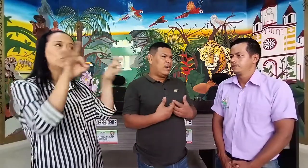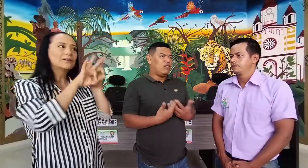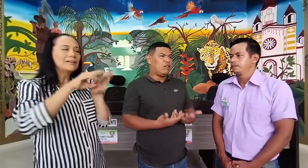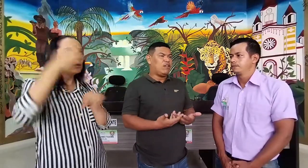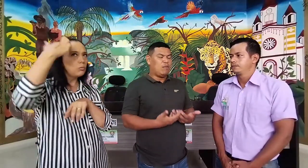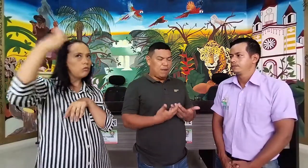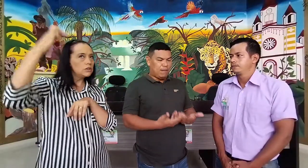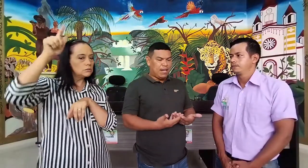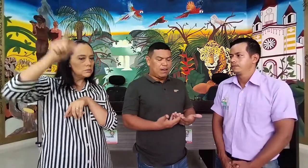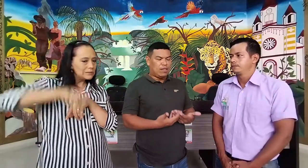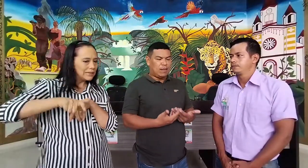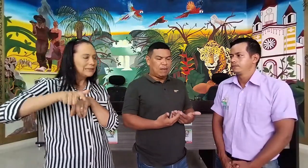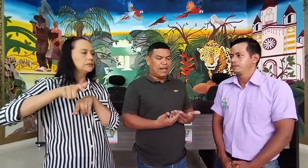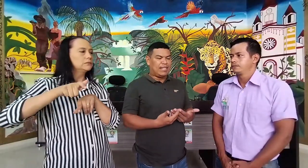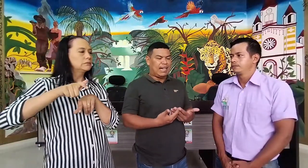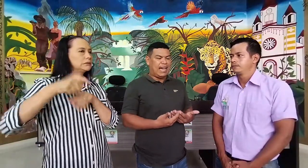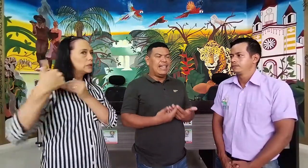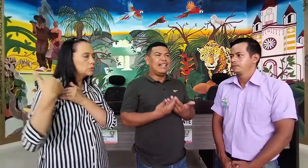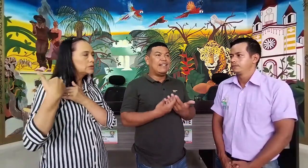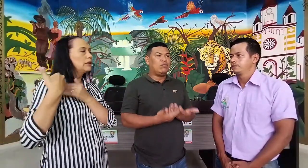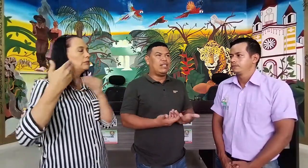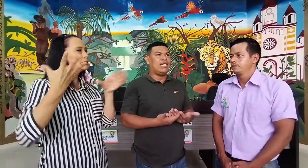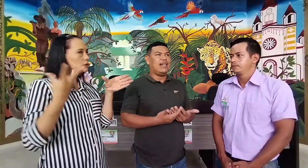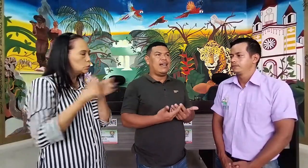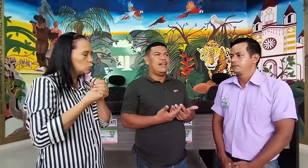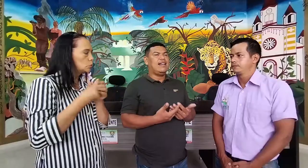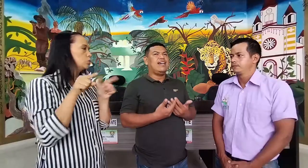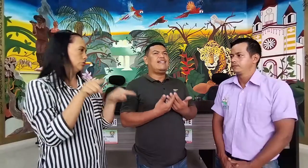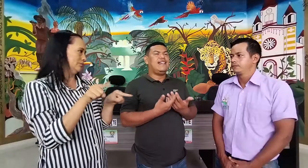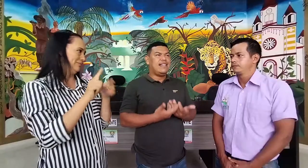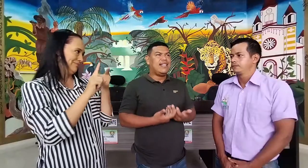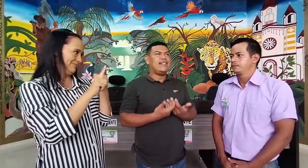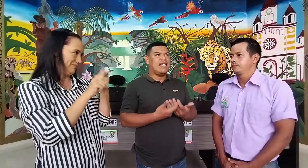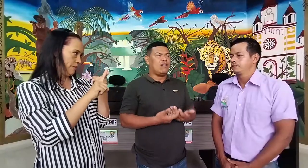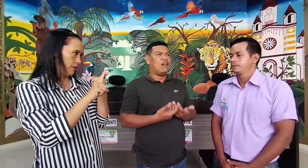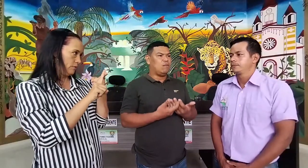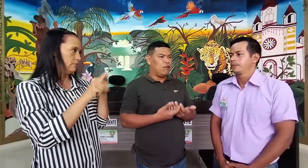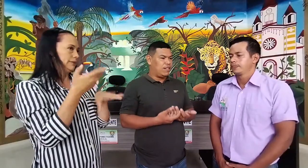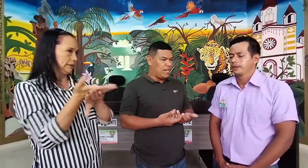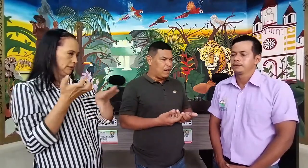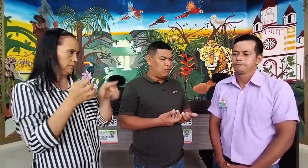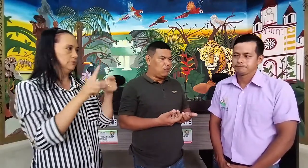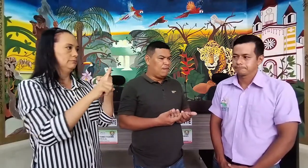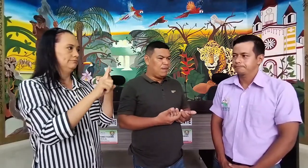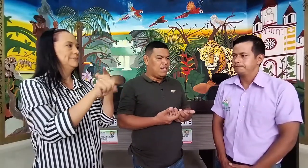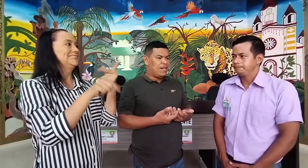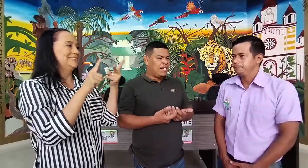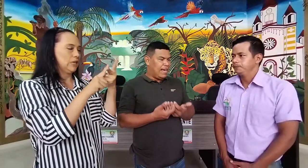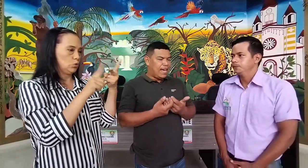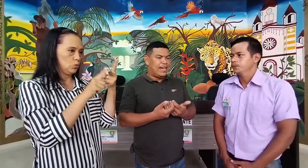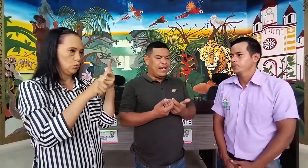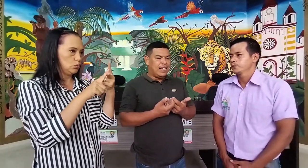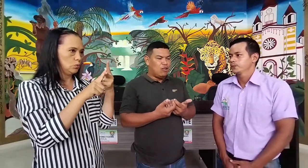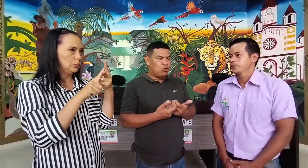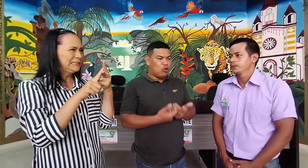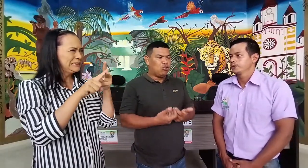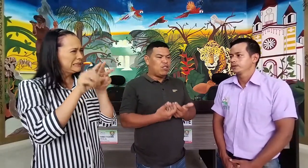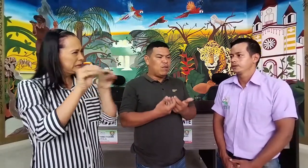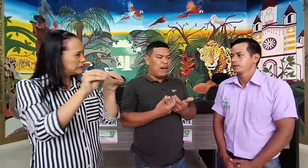Eso creo que lo primero es nuestra primera tarea. Y la segunda tarea es seguir enseñándole a los florencianos que los sordos tienen una